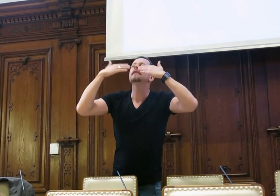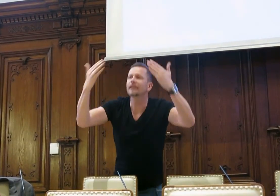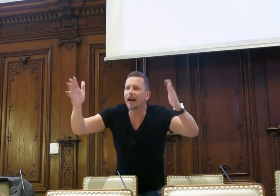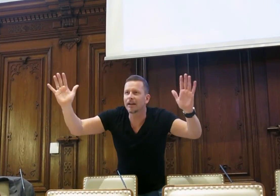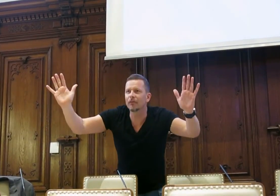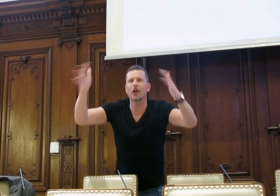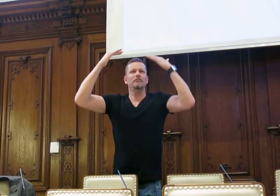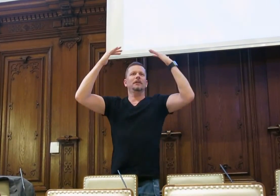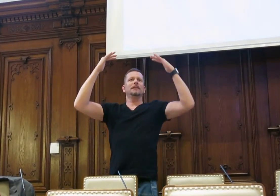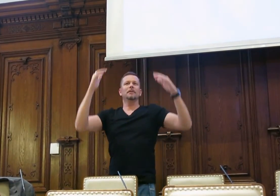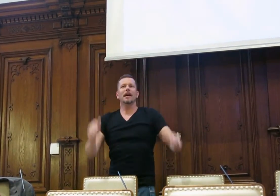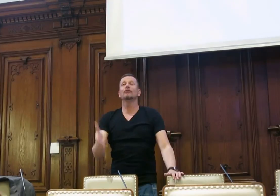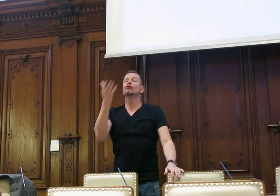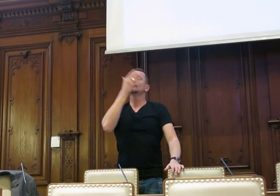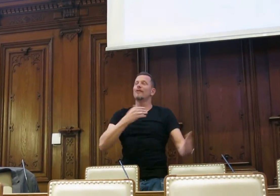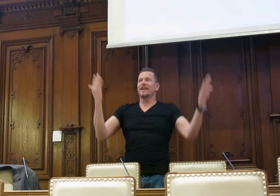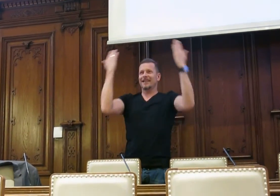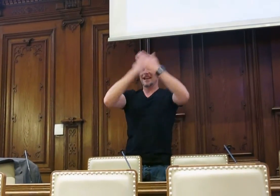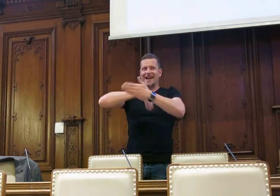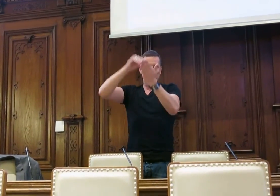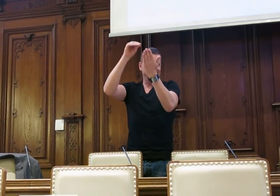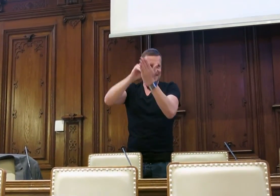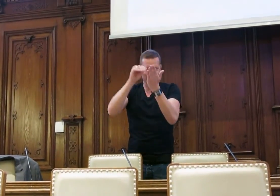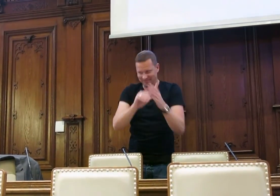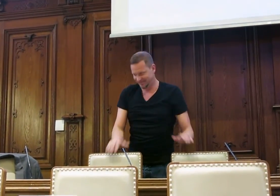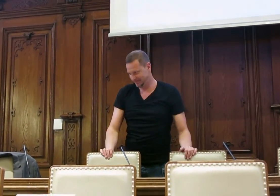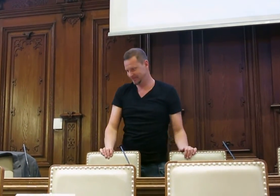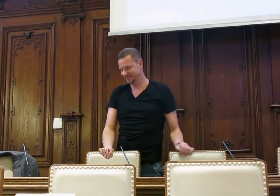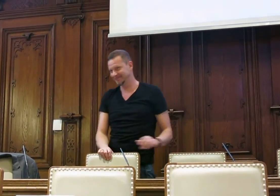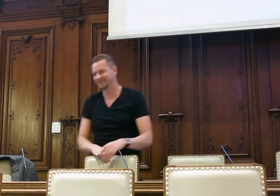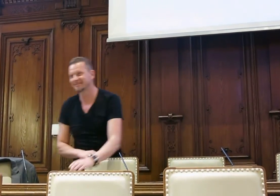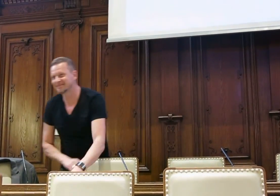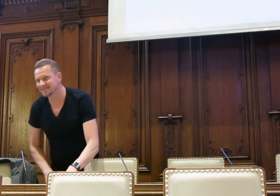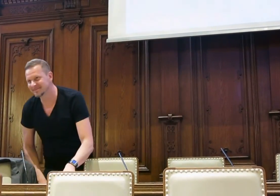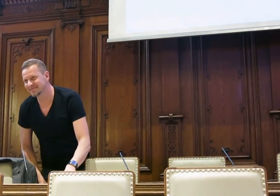So, das war's. Dankeschön, danke für die Aufmerksamkeit und schönen Abend noch. Vielen